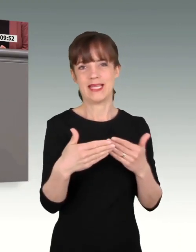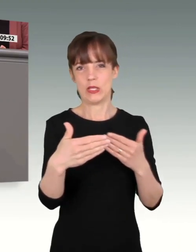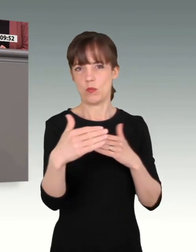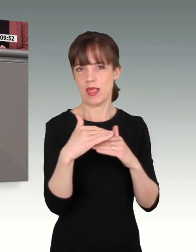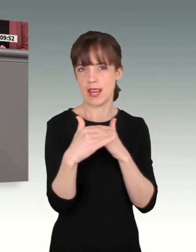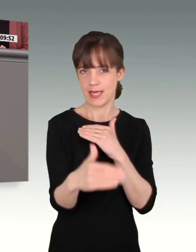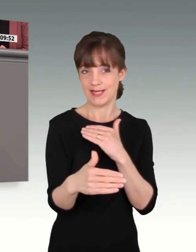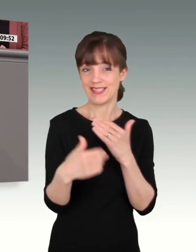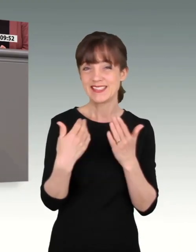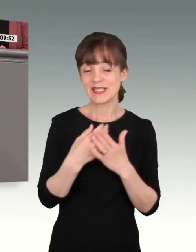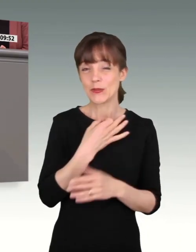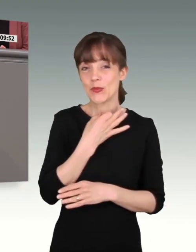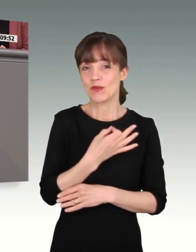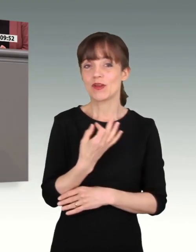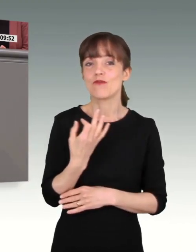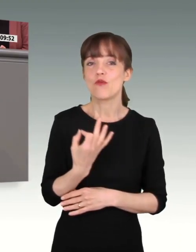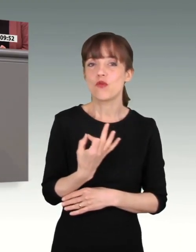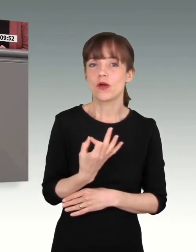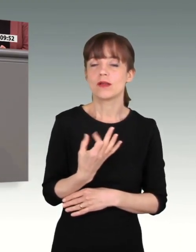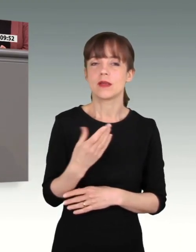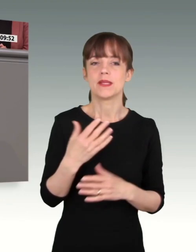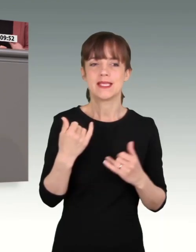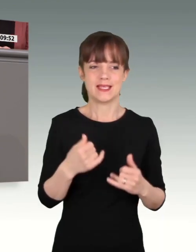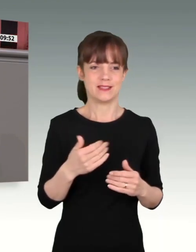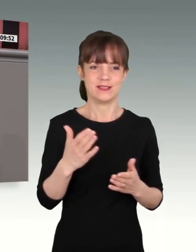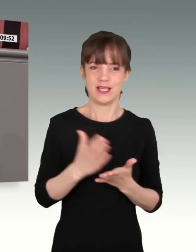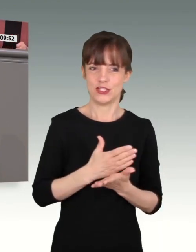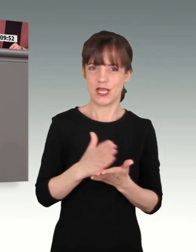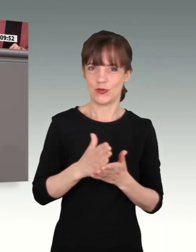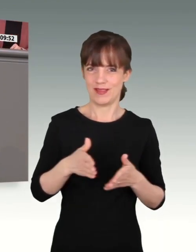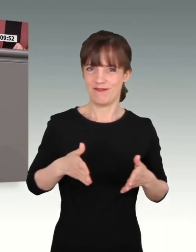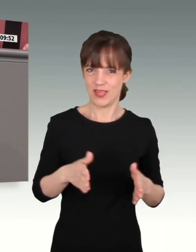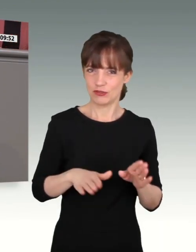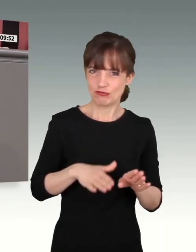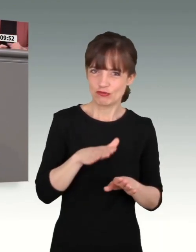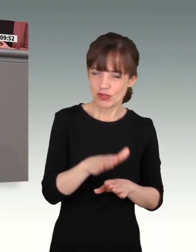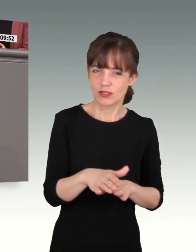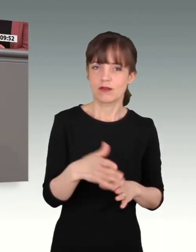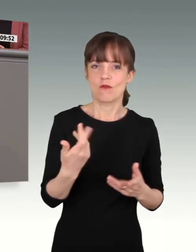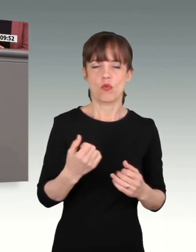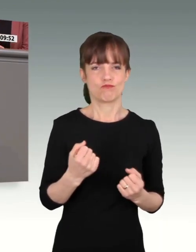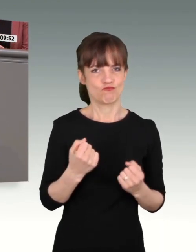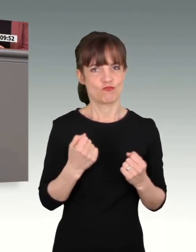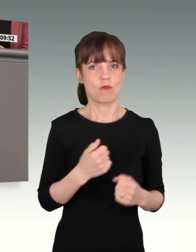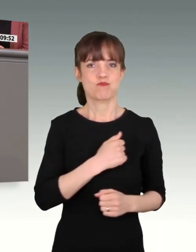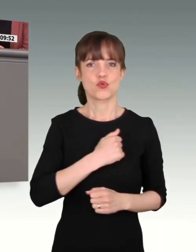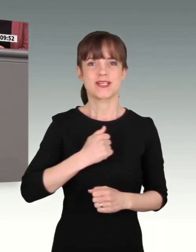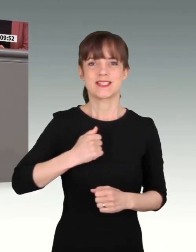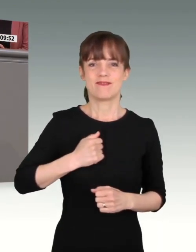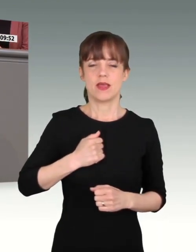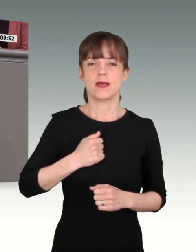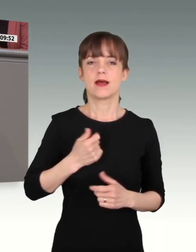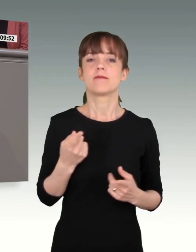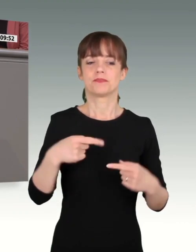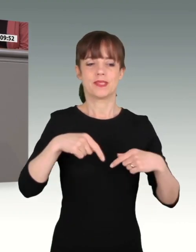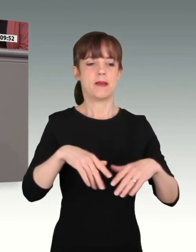notwendig, damit unser nun eingeschlagener Weg der beschleunigten und aufwendigen Ertüchtigung der Bundeswehr die Akzeptanz